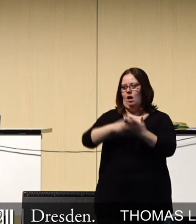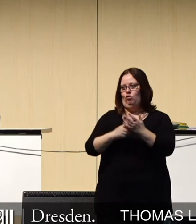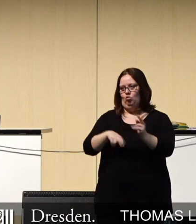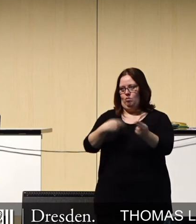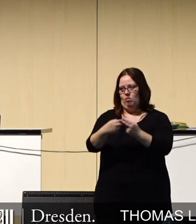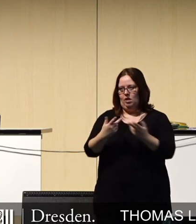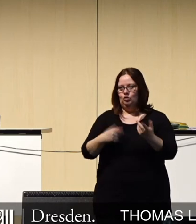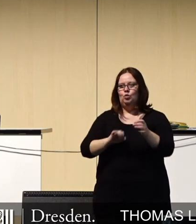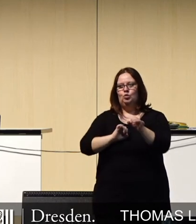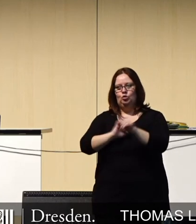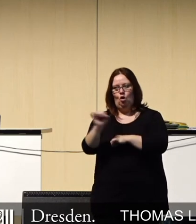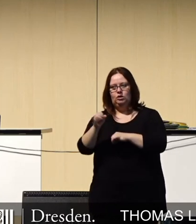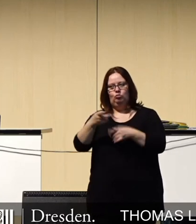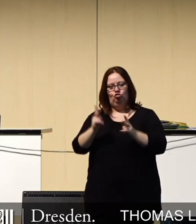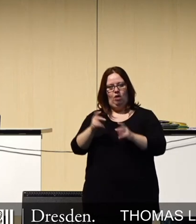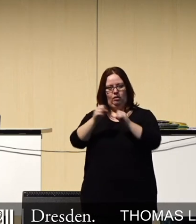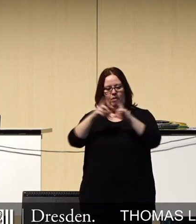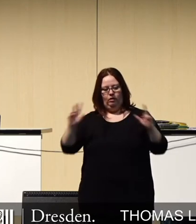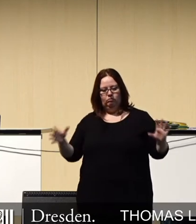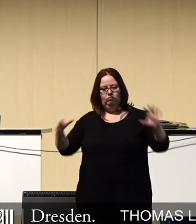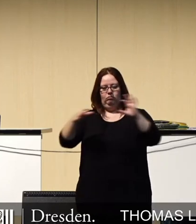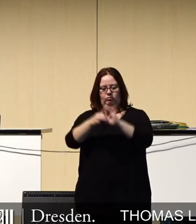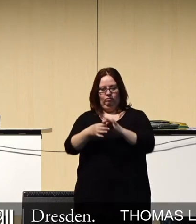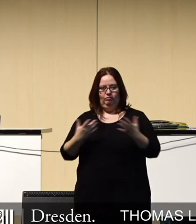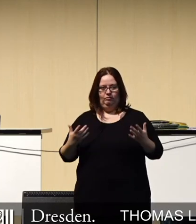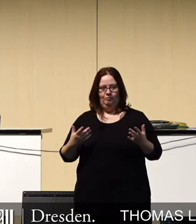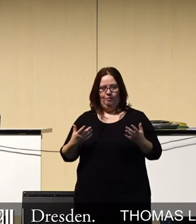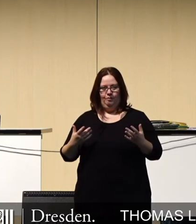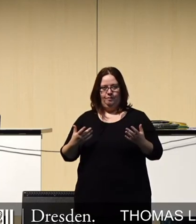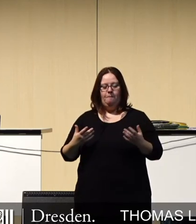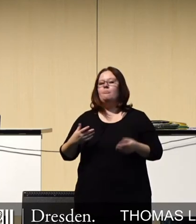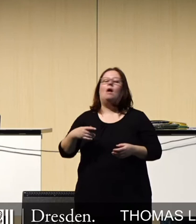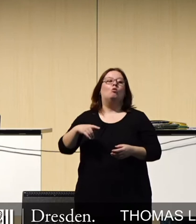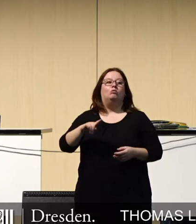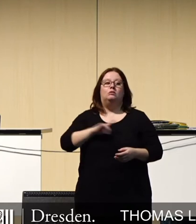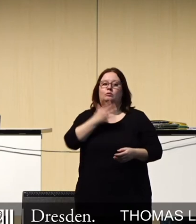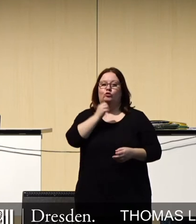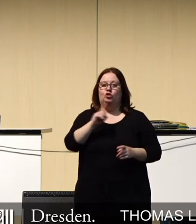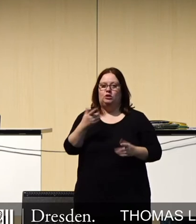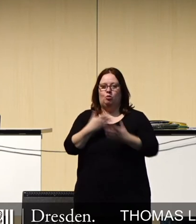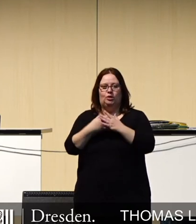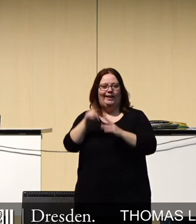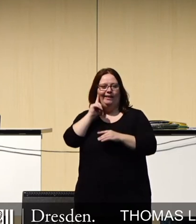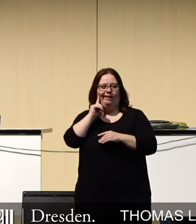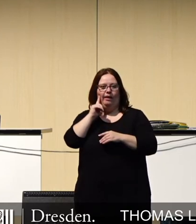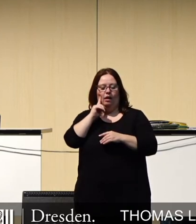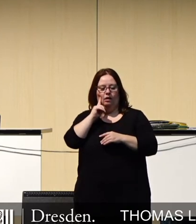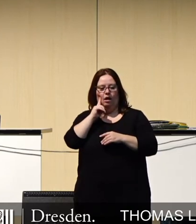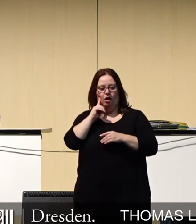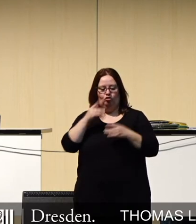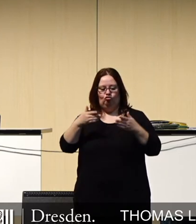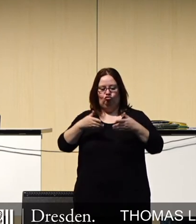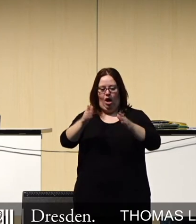entspricht und trotzdem mit unserem Stadtbild verträglich ist. Auch ich möchte nicht, dass zukünftig an jeder Straßeneck ein Funkmast steht.